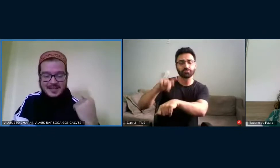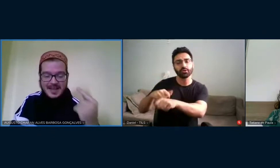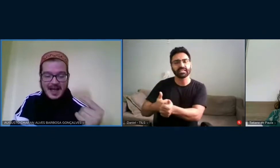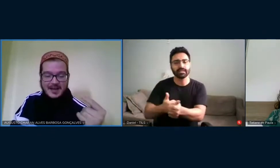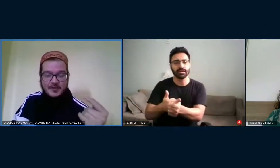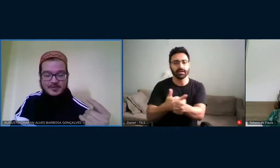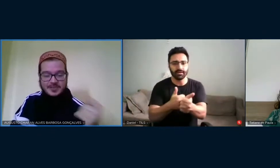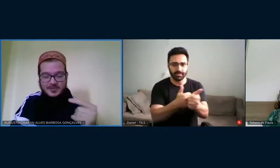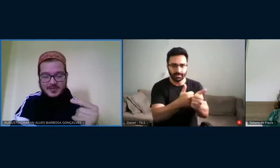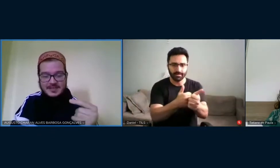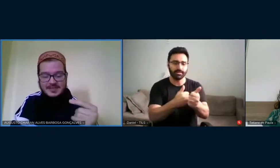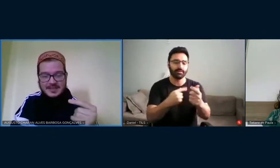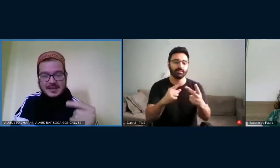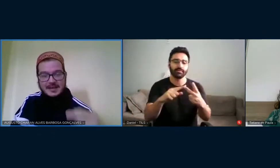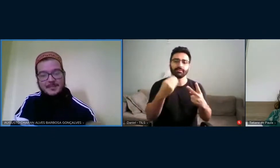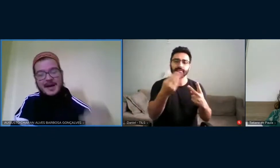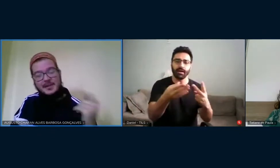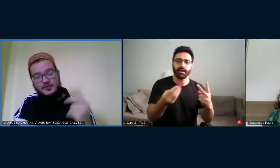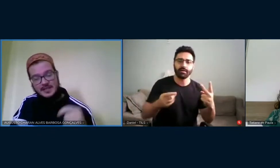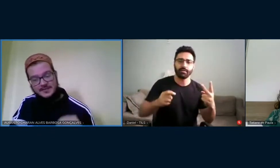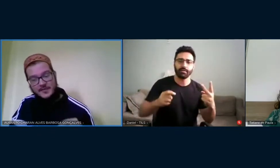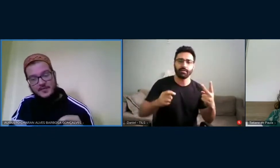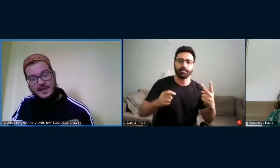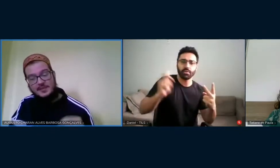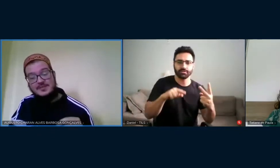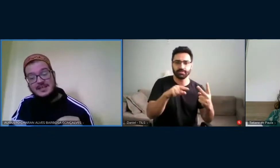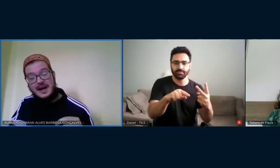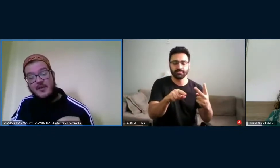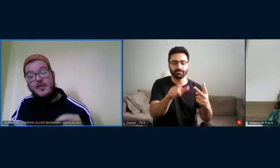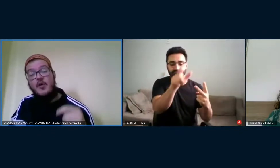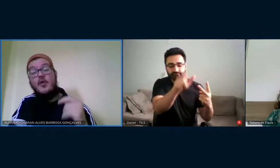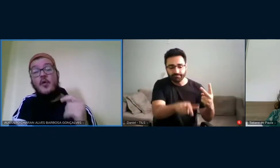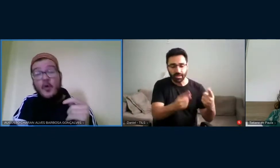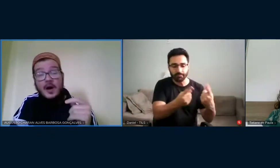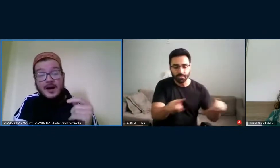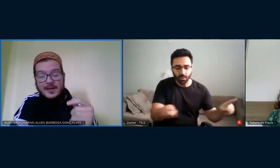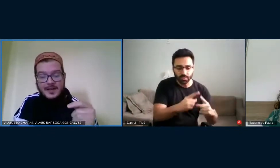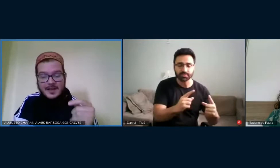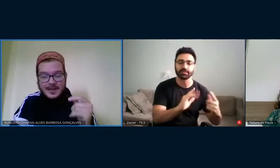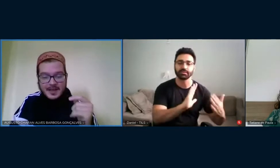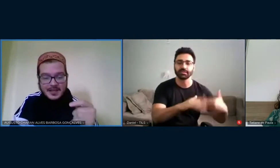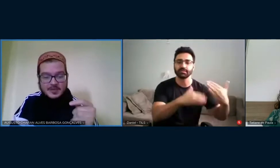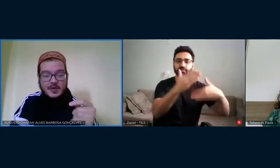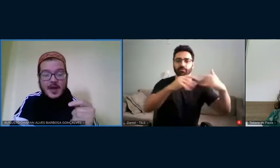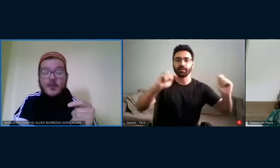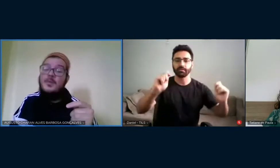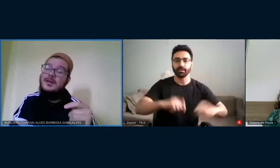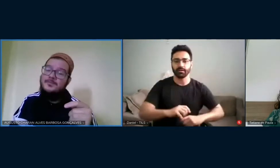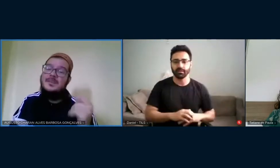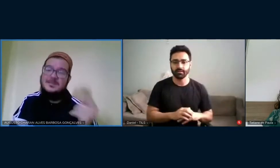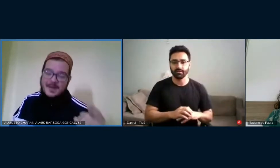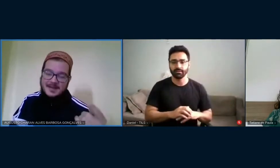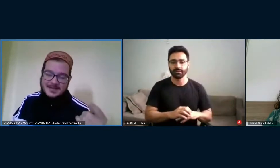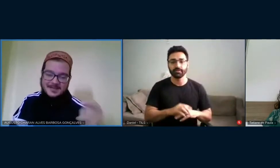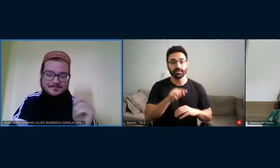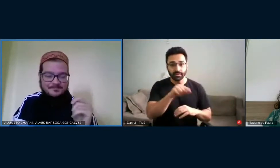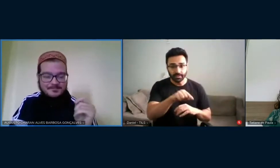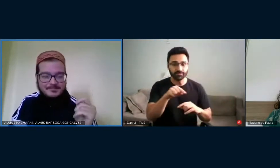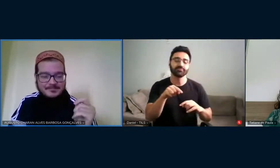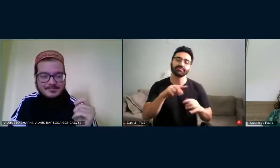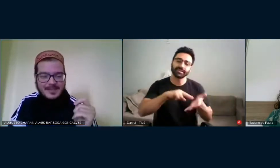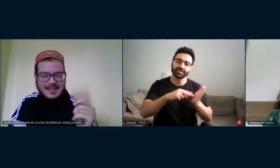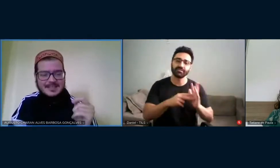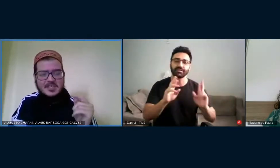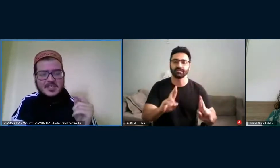possibilitar condições para que o desenvolvimento musical ocorra. E isso é uma esperança.